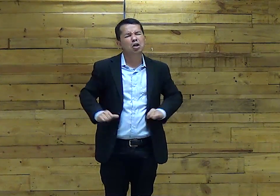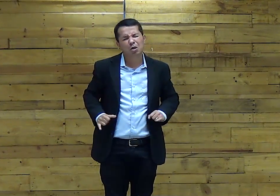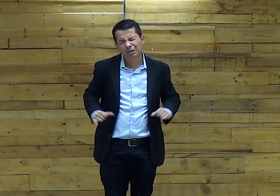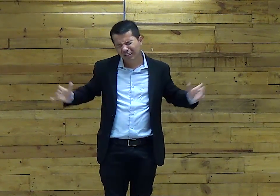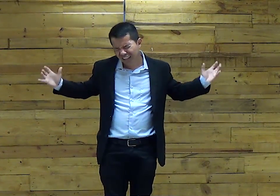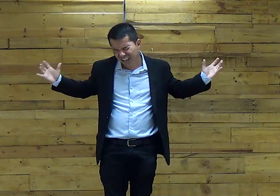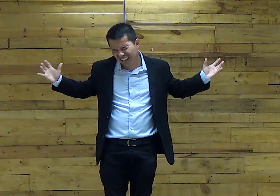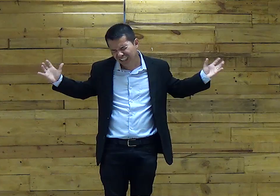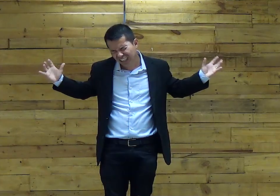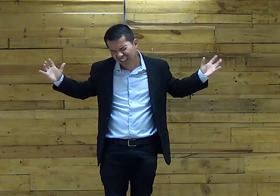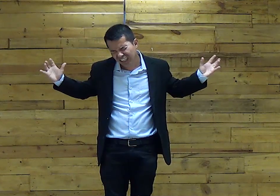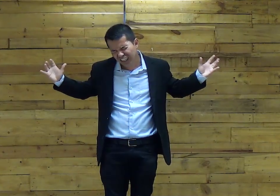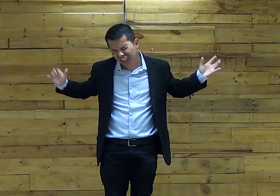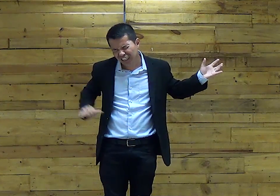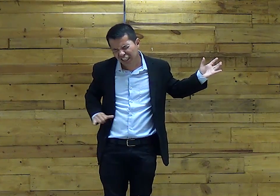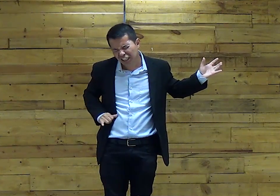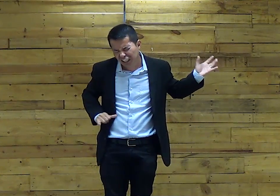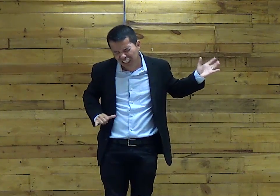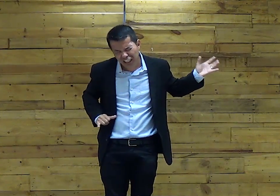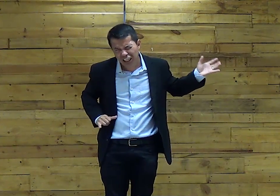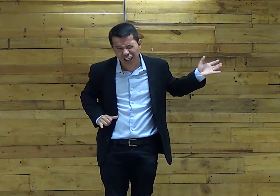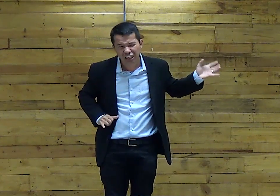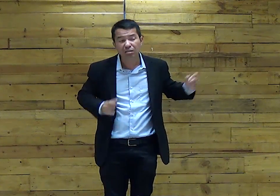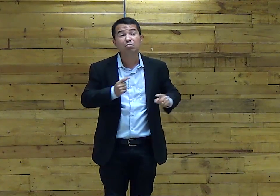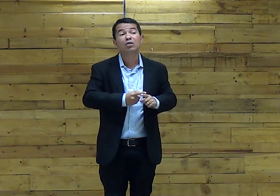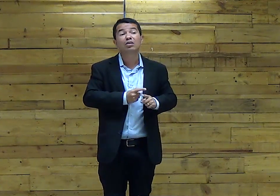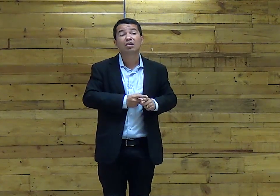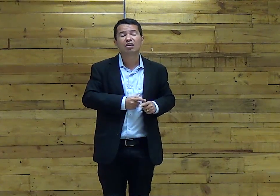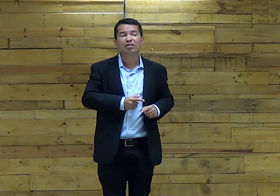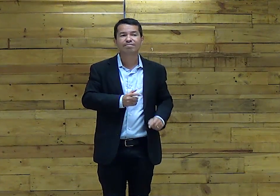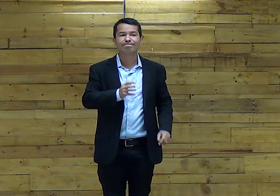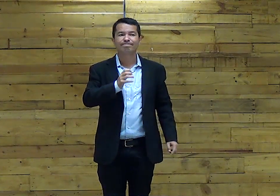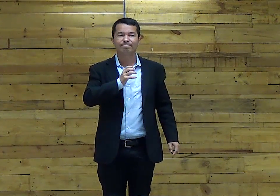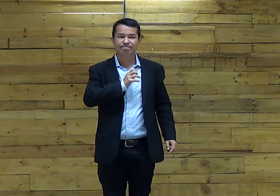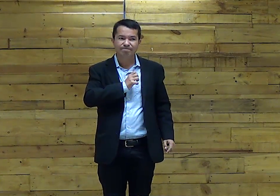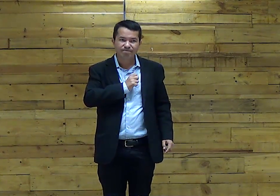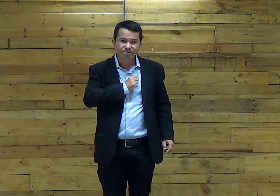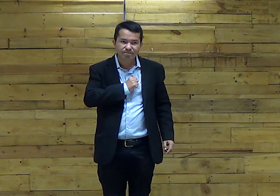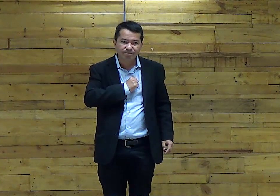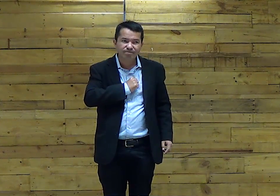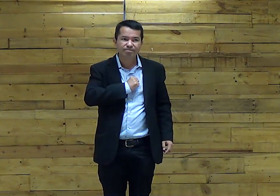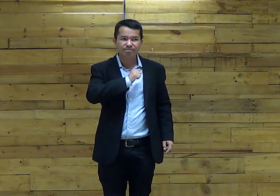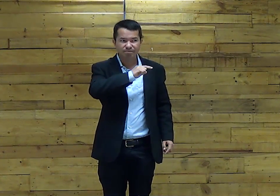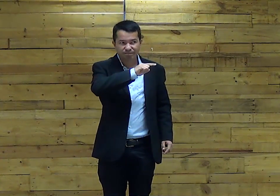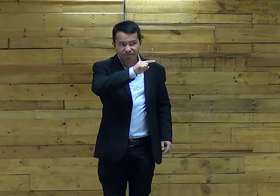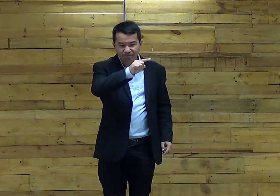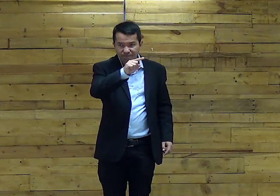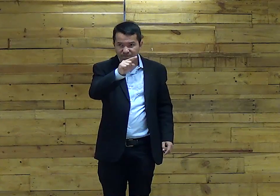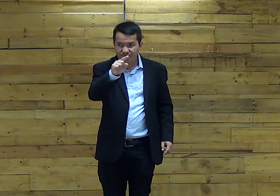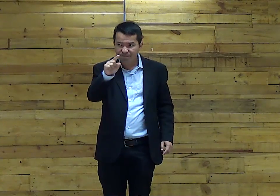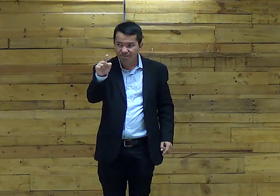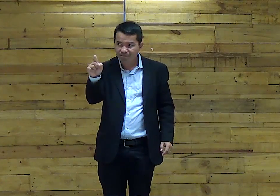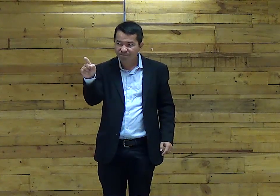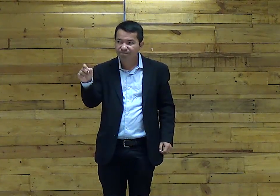Por que Jesus sofreu desse jeito? Por que Jesus sofreu? Por amor Por você